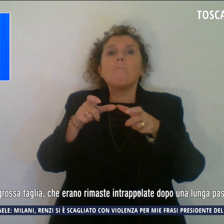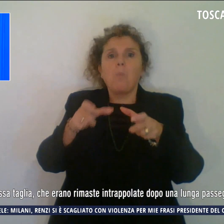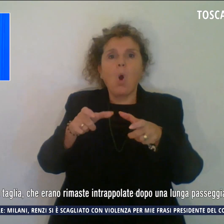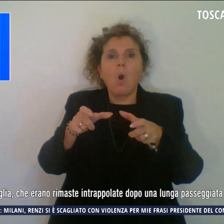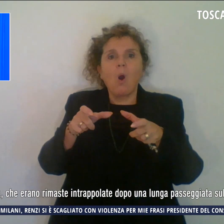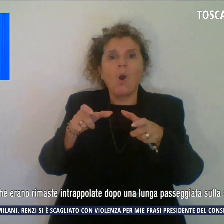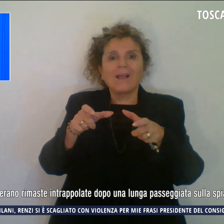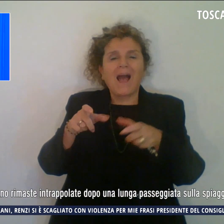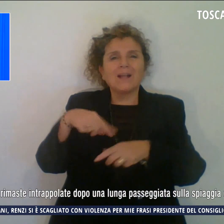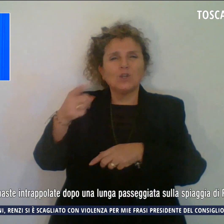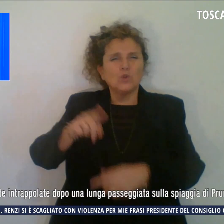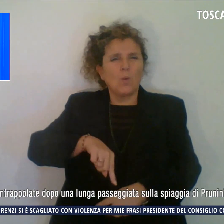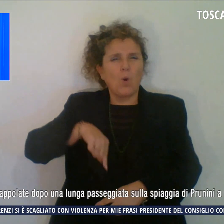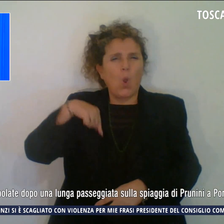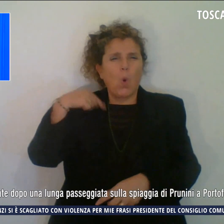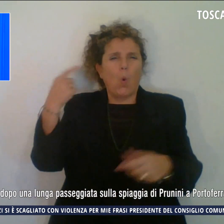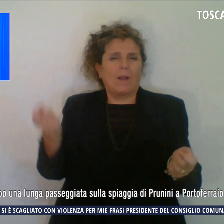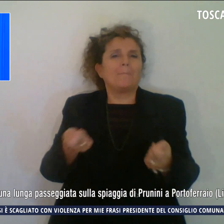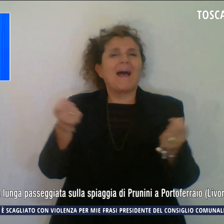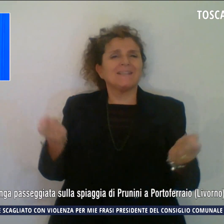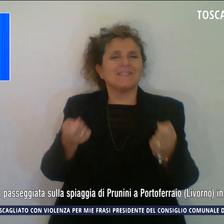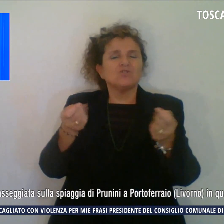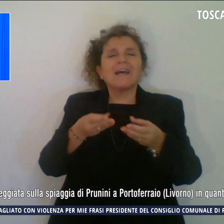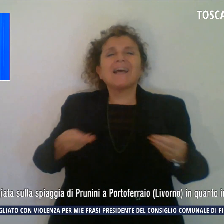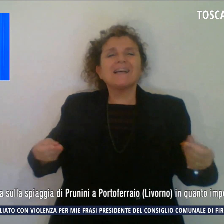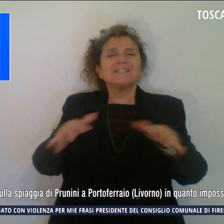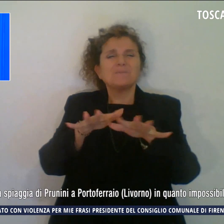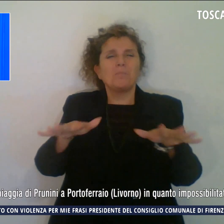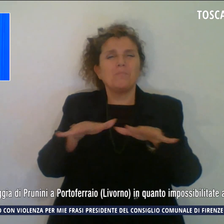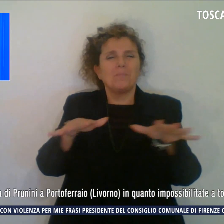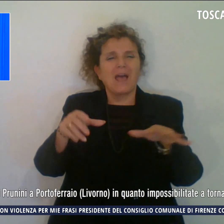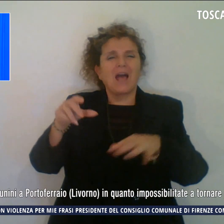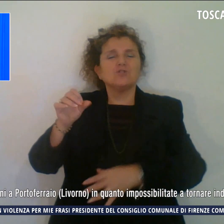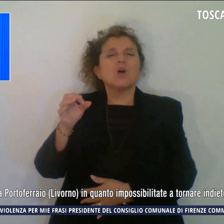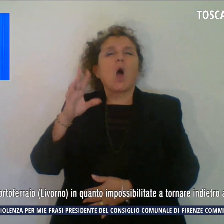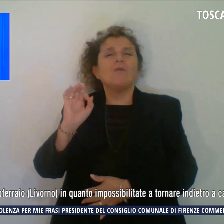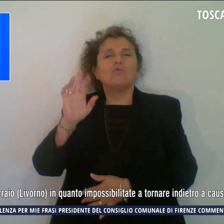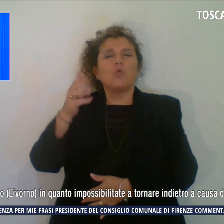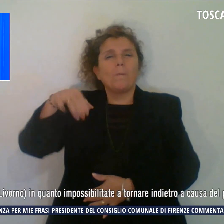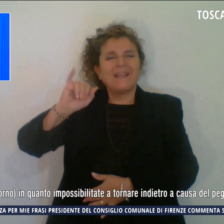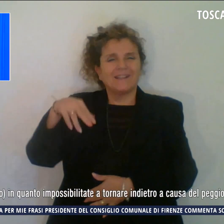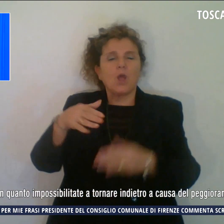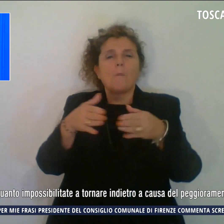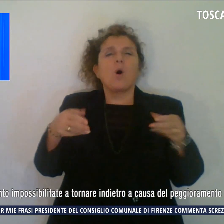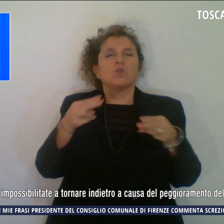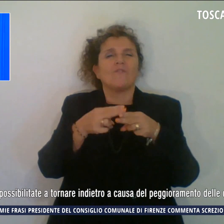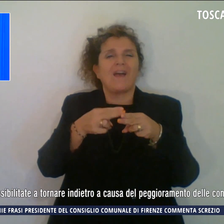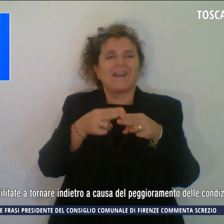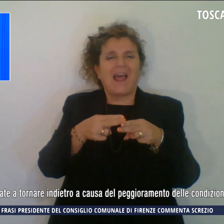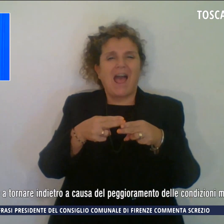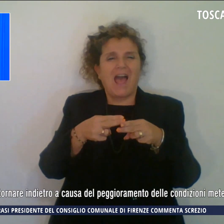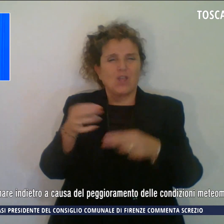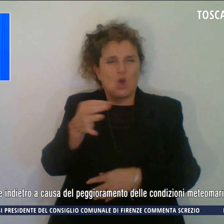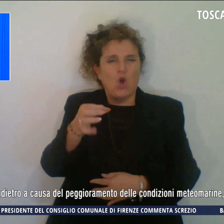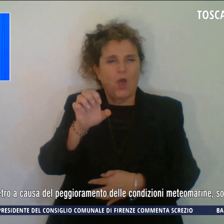dopo una lunga passeggiata sulla spiaggia di Prunini a Portoferraio, Isola d